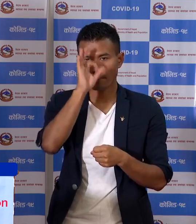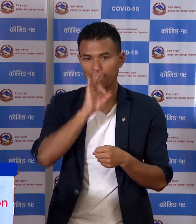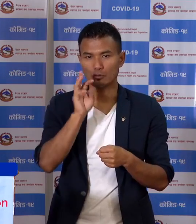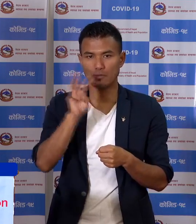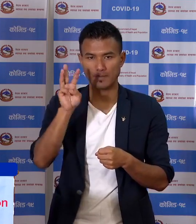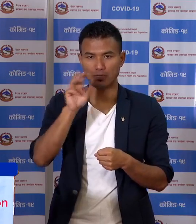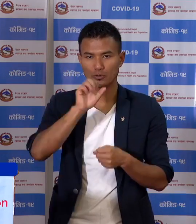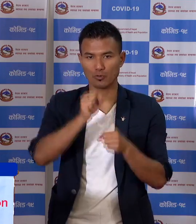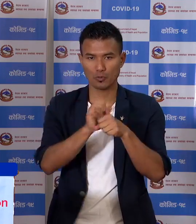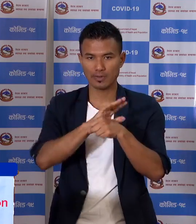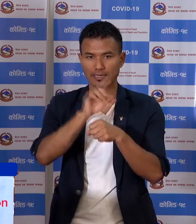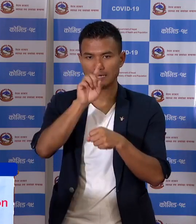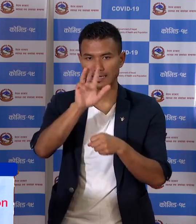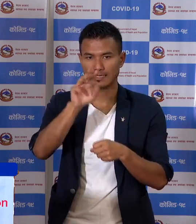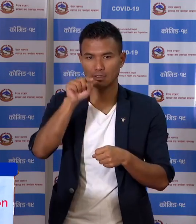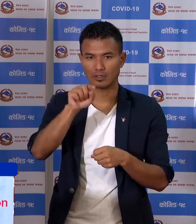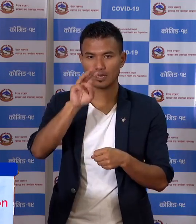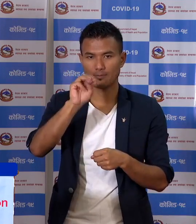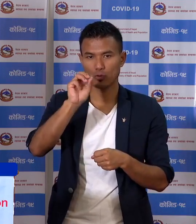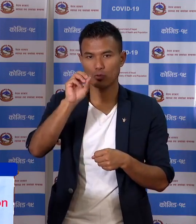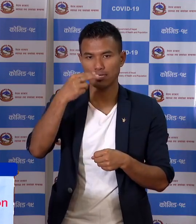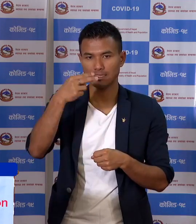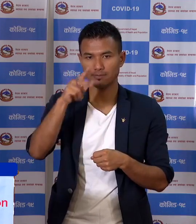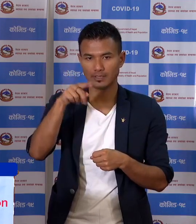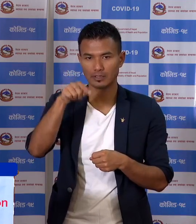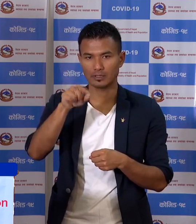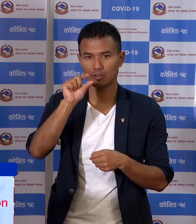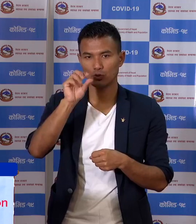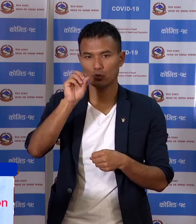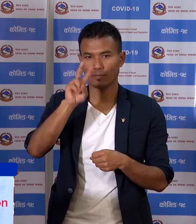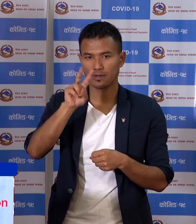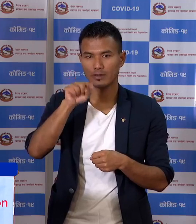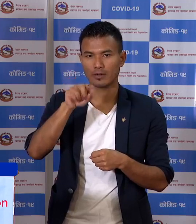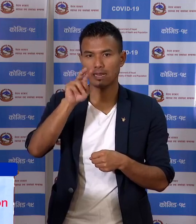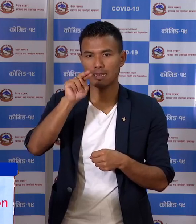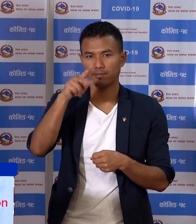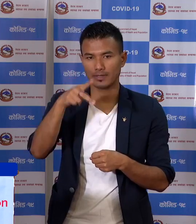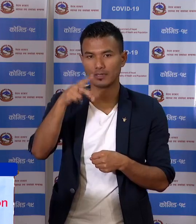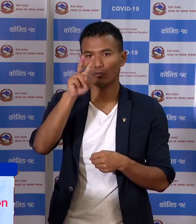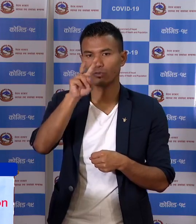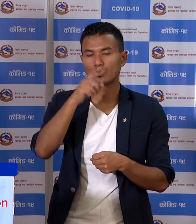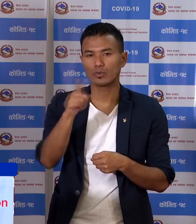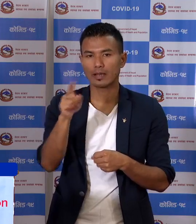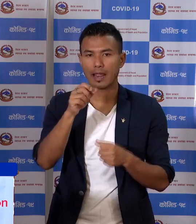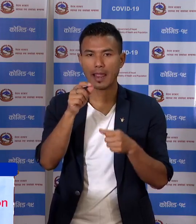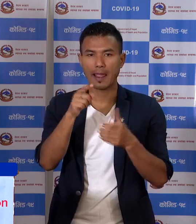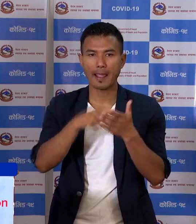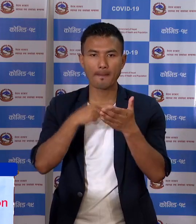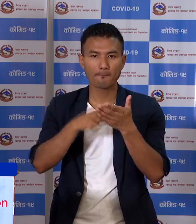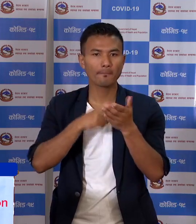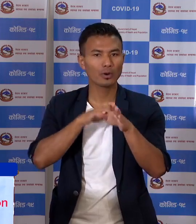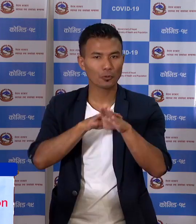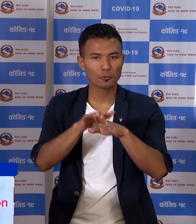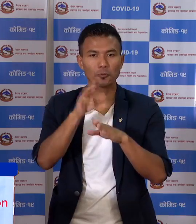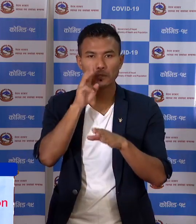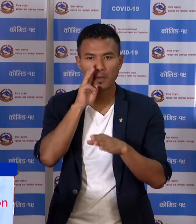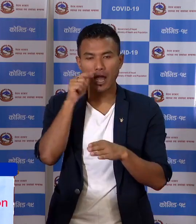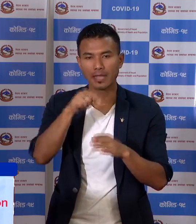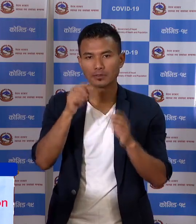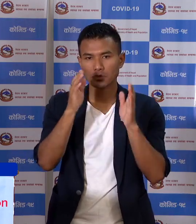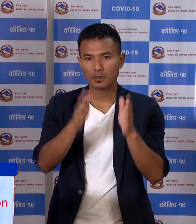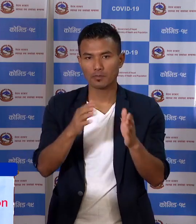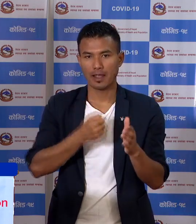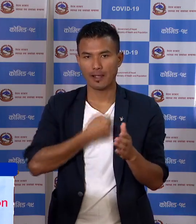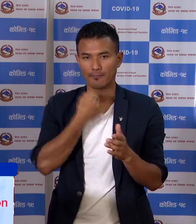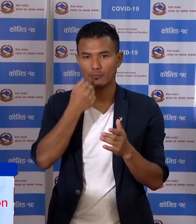वएब पेच छा COVID-19.MHP.GOV.NP यो दुईवटा एप्लिकेशन अरुमा आज